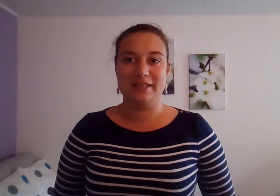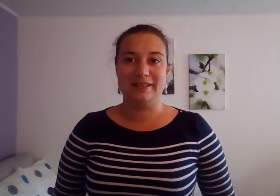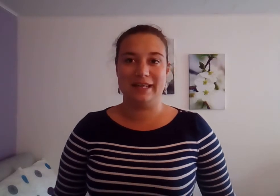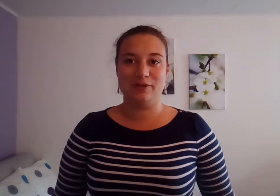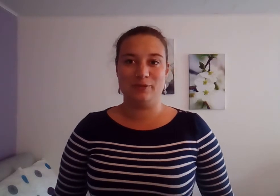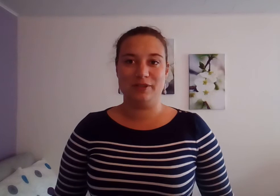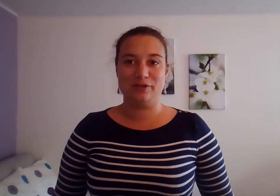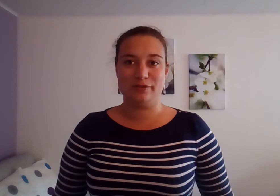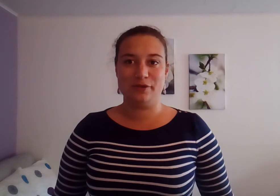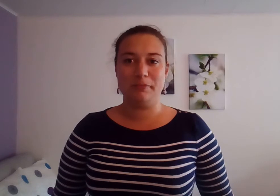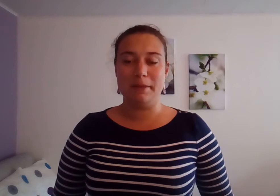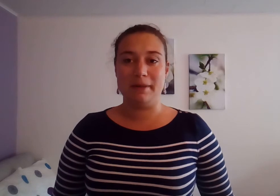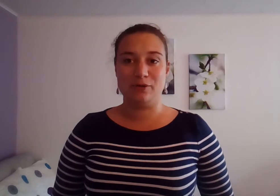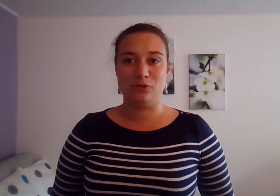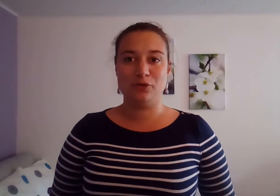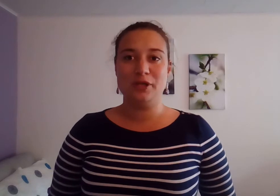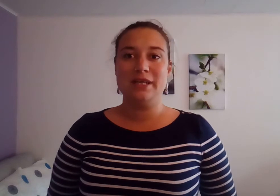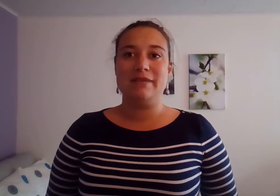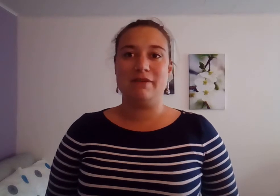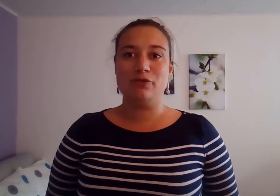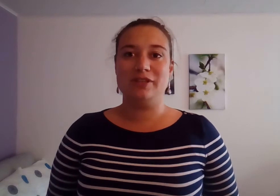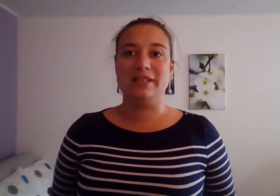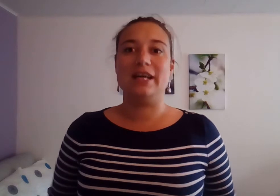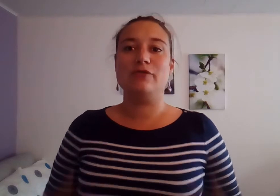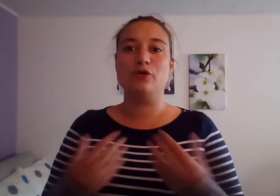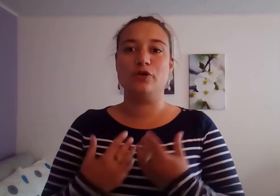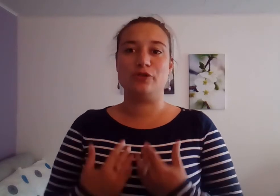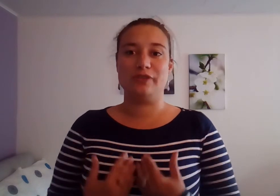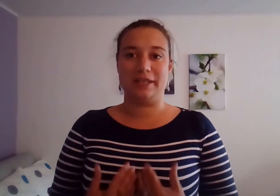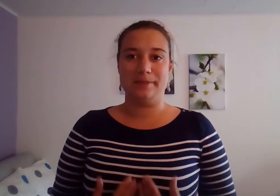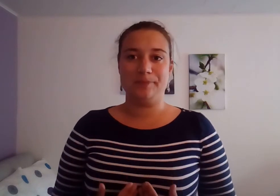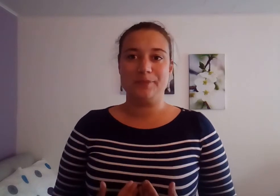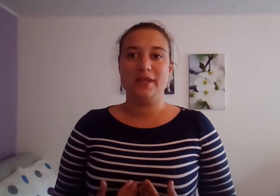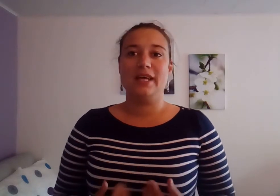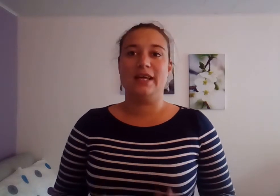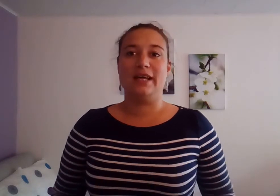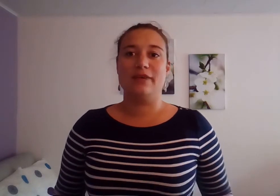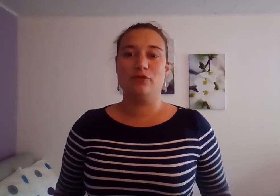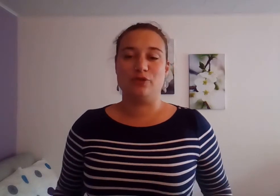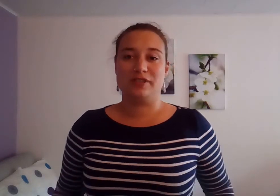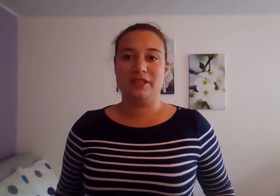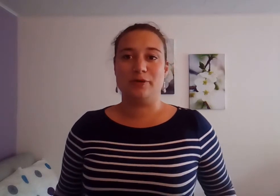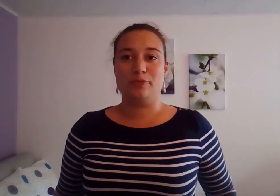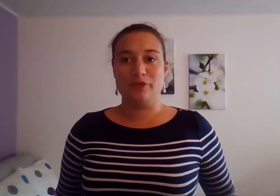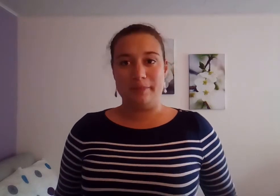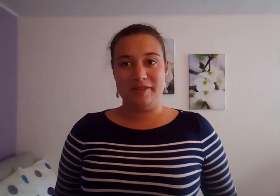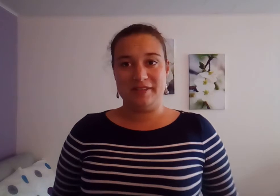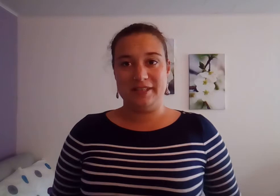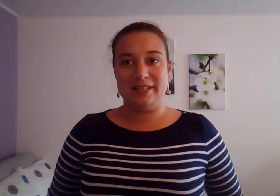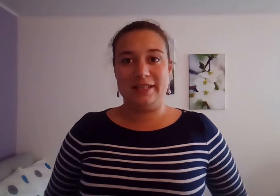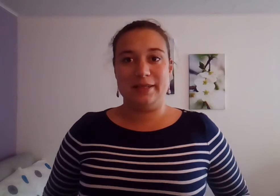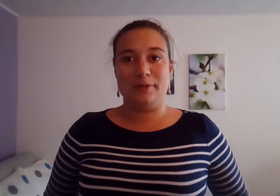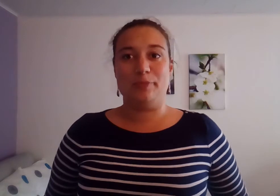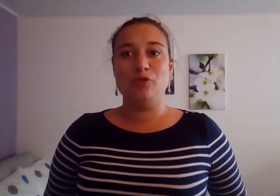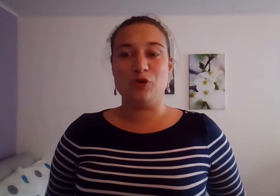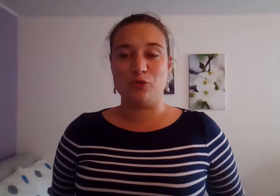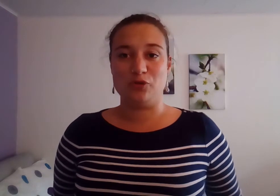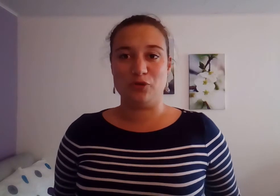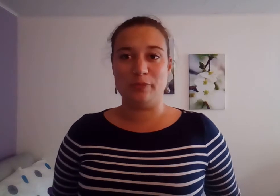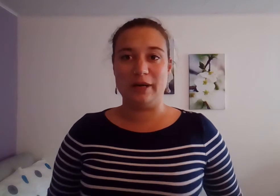directement des enfants, mais par contre, va vous aider à vous recentrer et à vous sentir plus apaisé et plus en conscience par